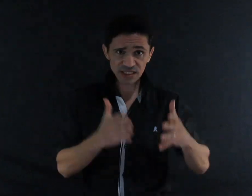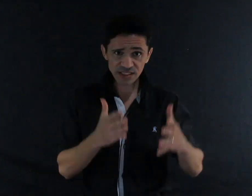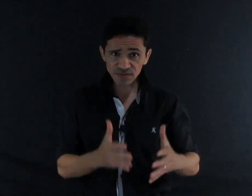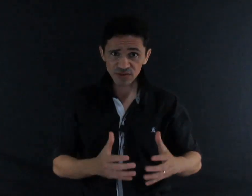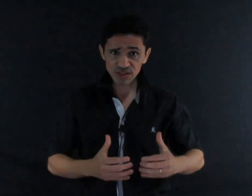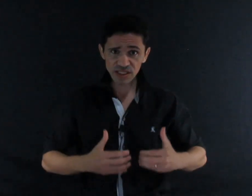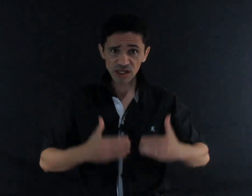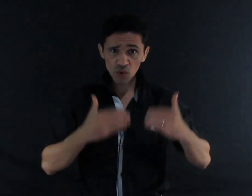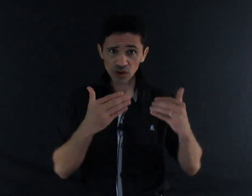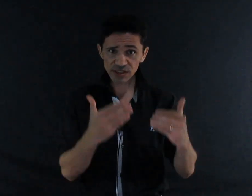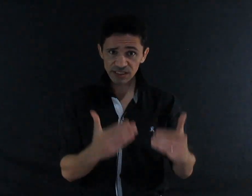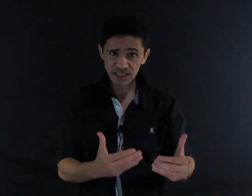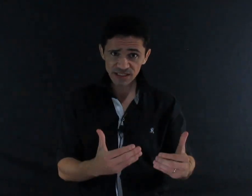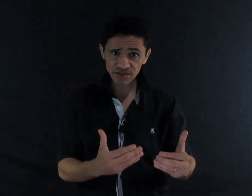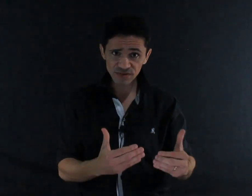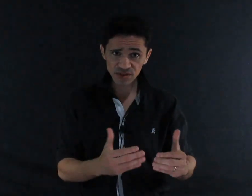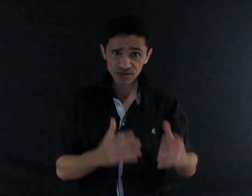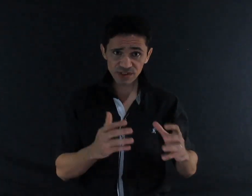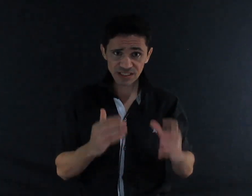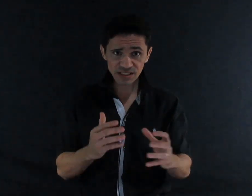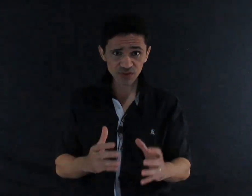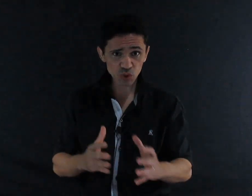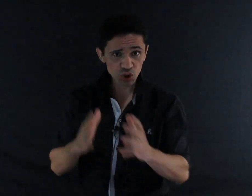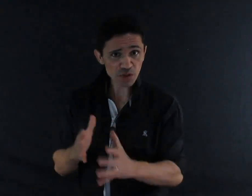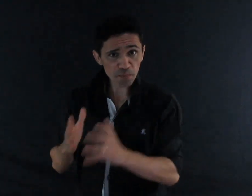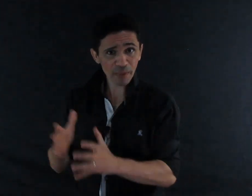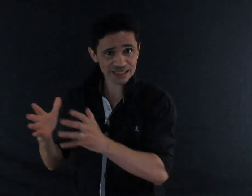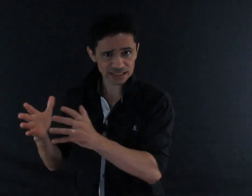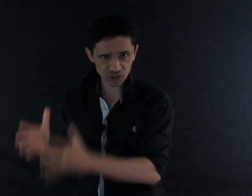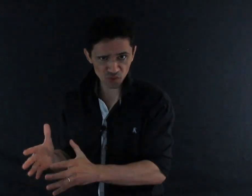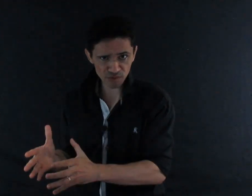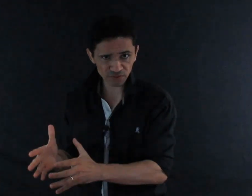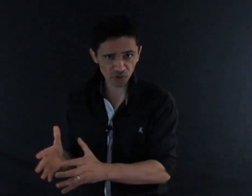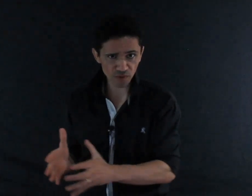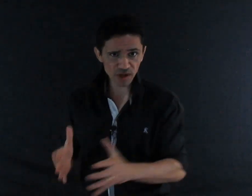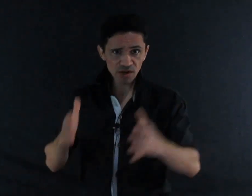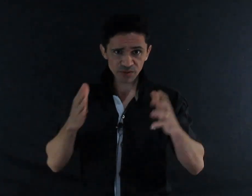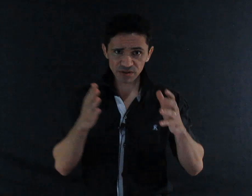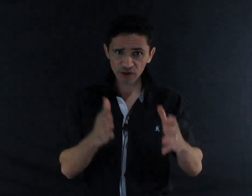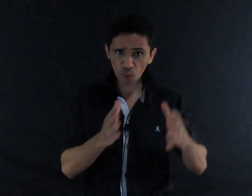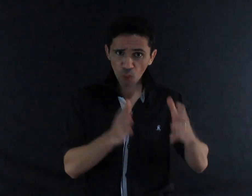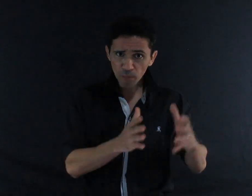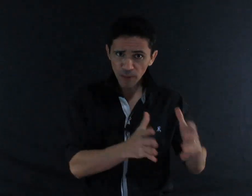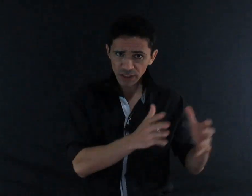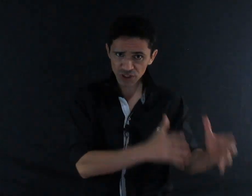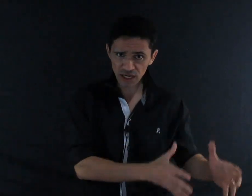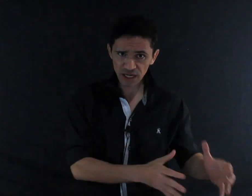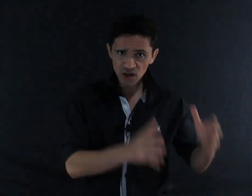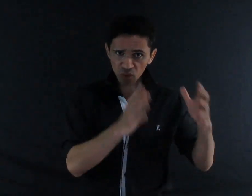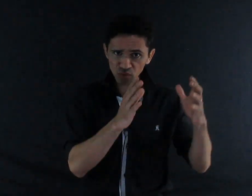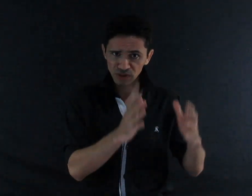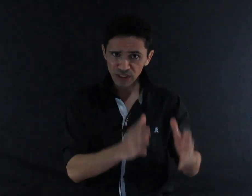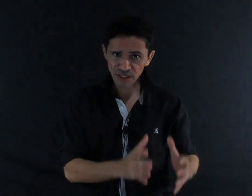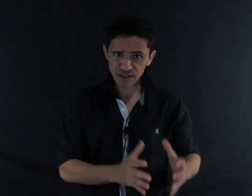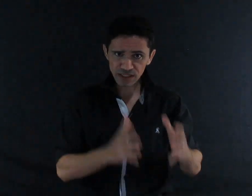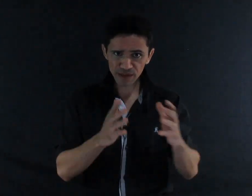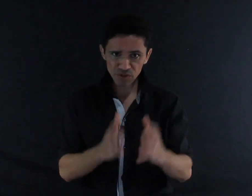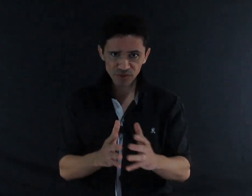E se você gostar desse vídeo. Se esse vídeo te impactar de alguma forma. Você vai compartilhar com três amigos